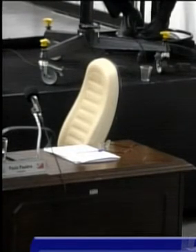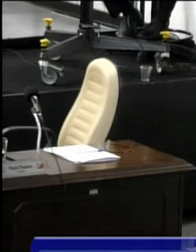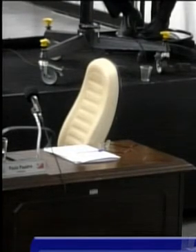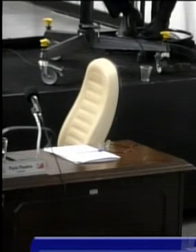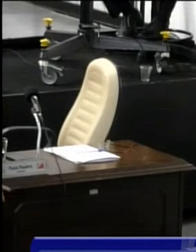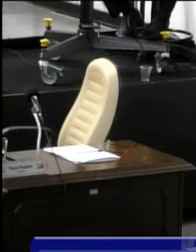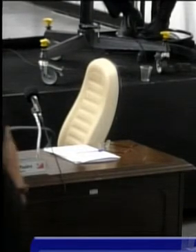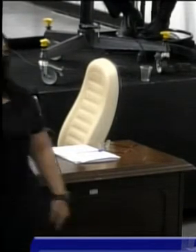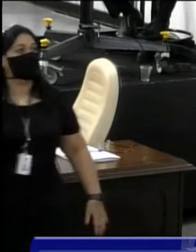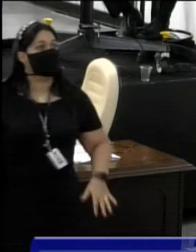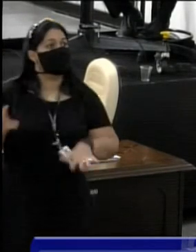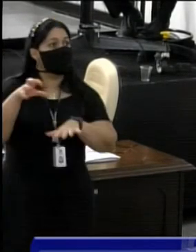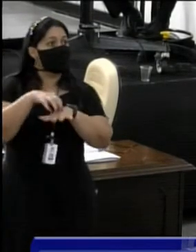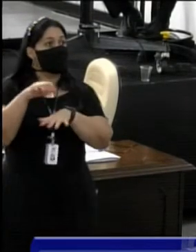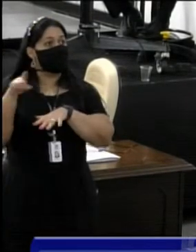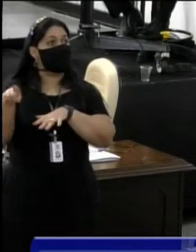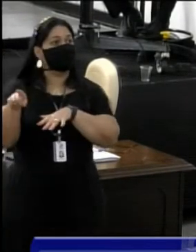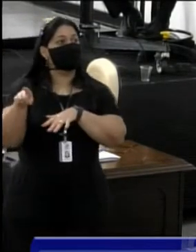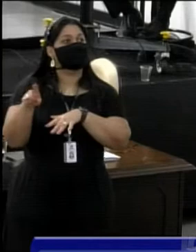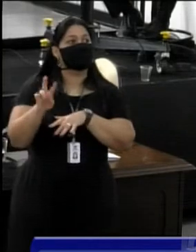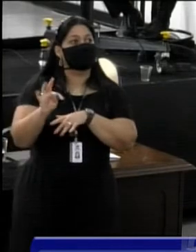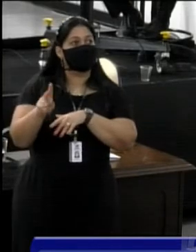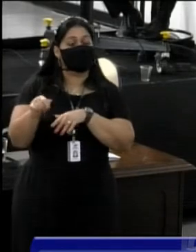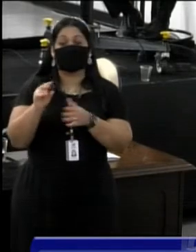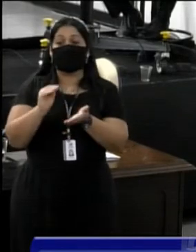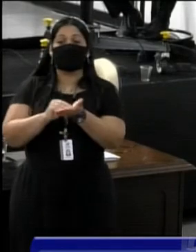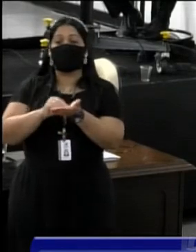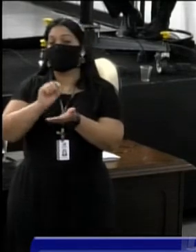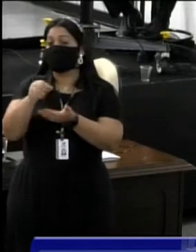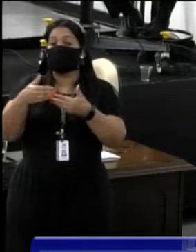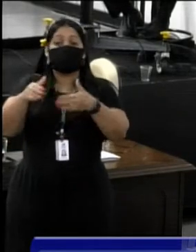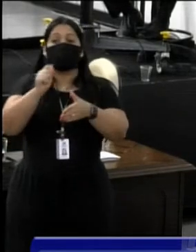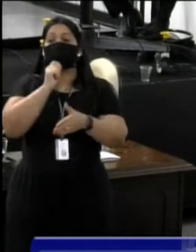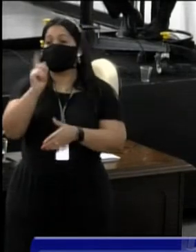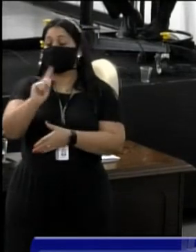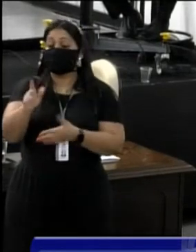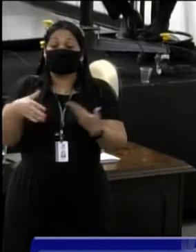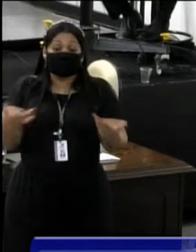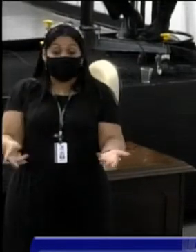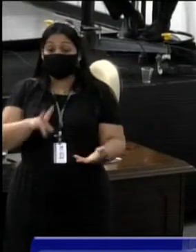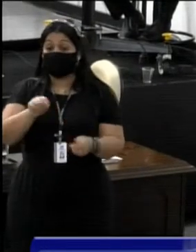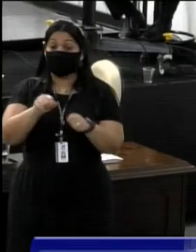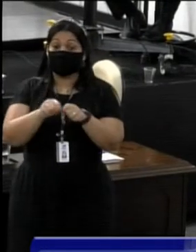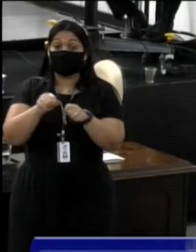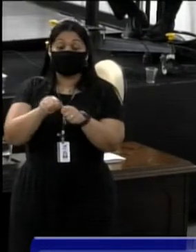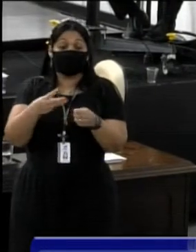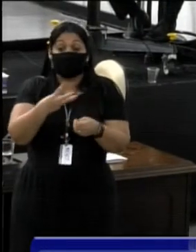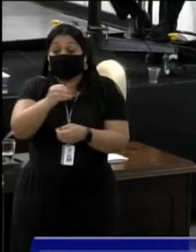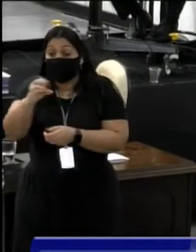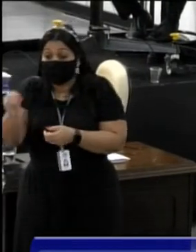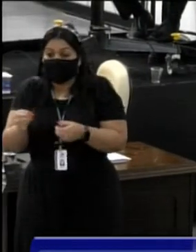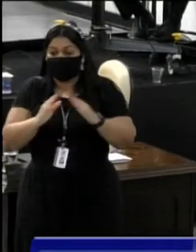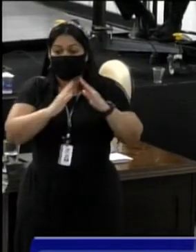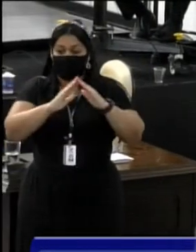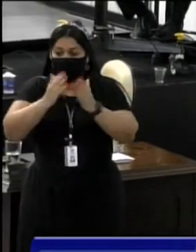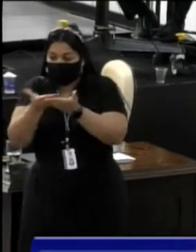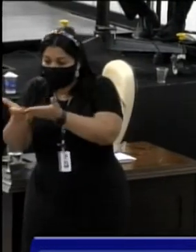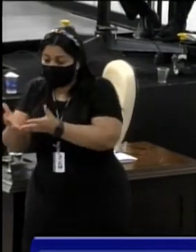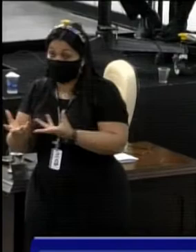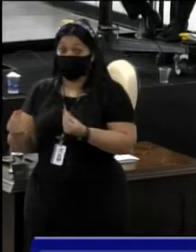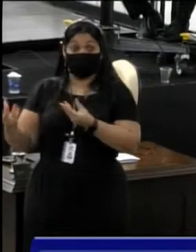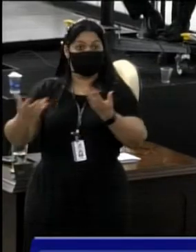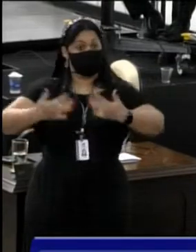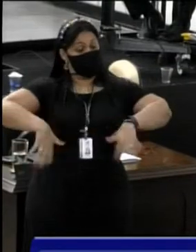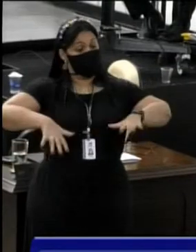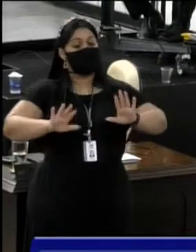verdade está faltando essa situação mesmo, você disse tudo, as pessoas querem trabalhar, não vão fazer 350 creches igual o Riz falou, aí é muito,